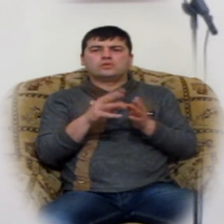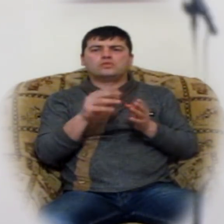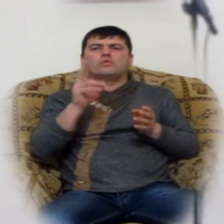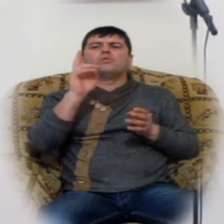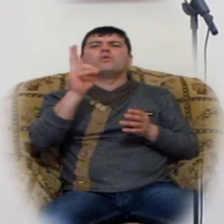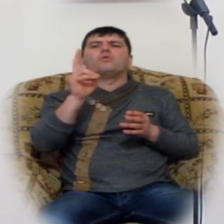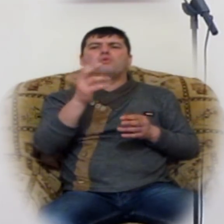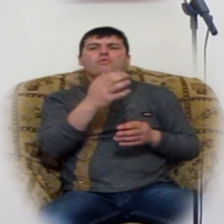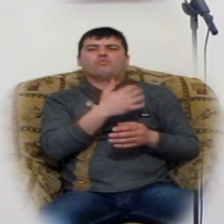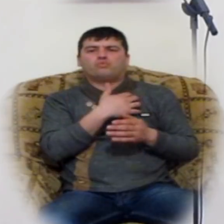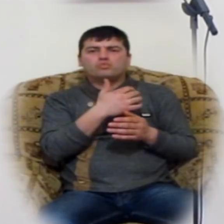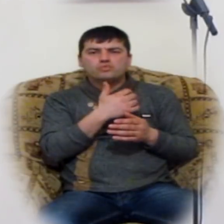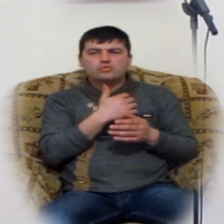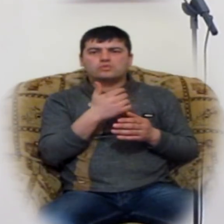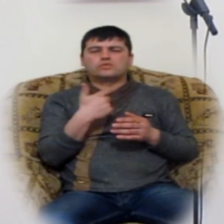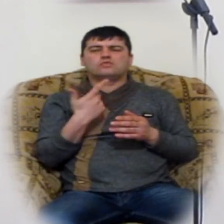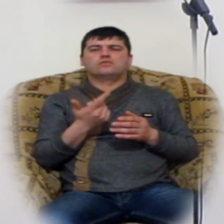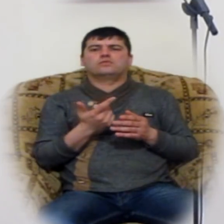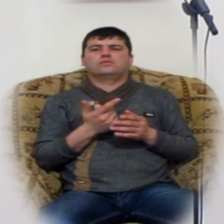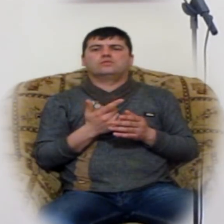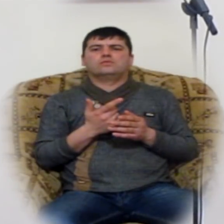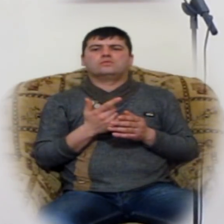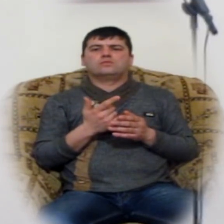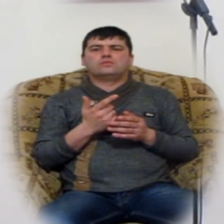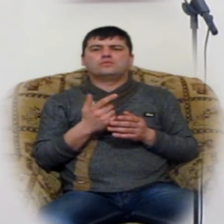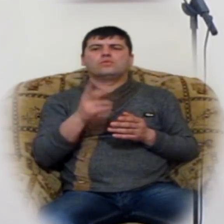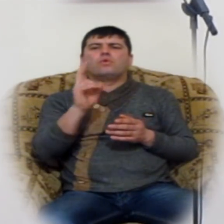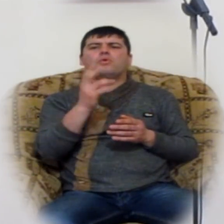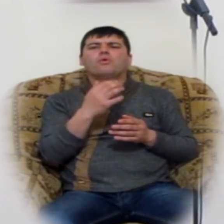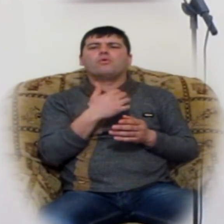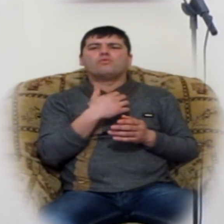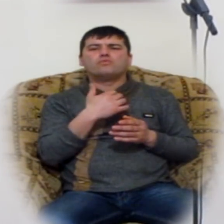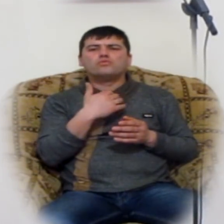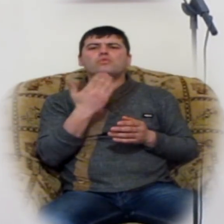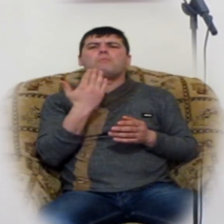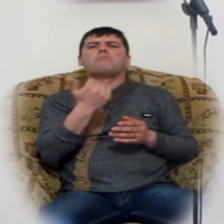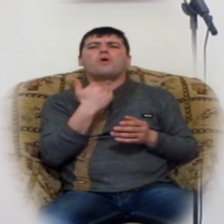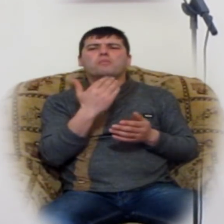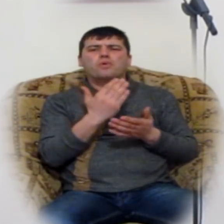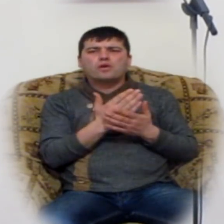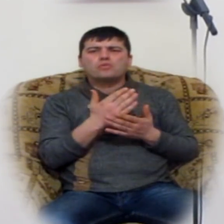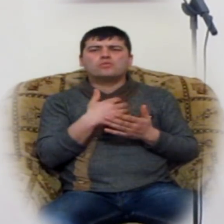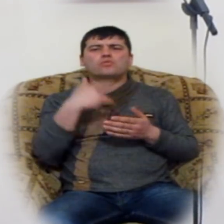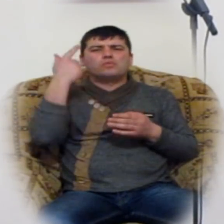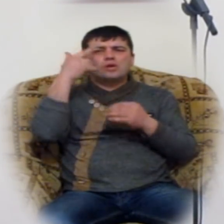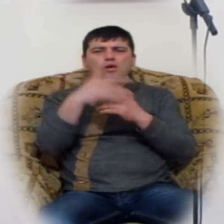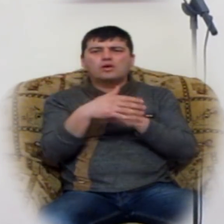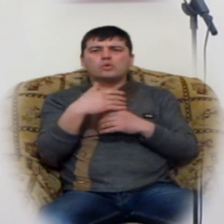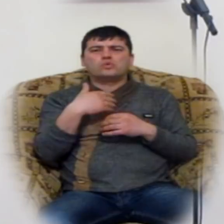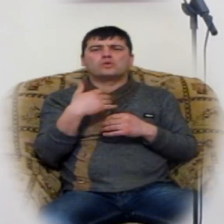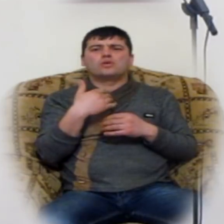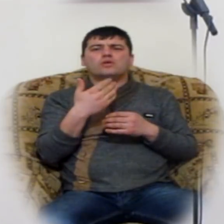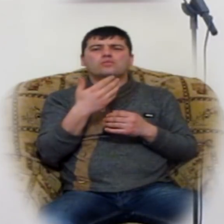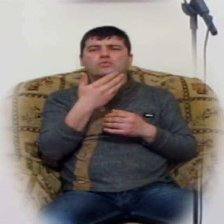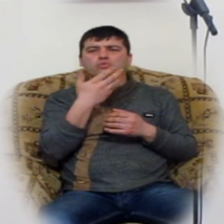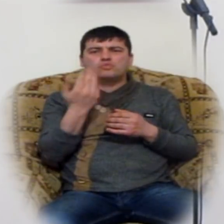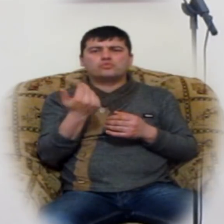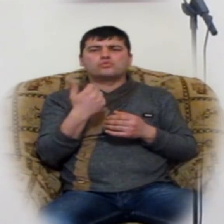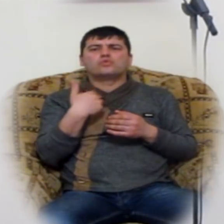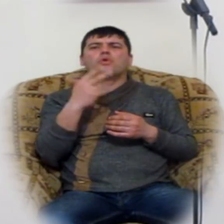ր ուզենա, ով որ պապագի, ով որ հասկանա, որ ինկը չունի, ու ով որ խնդրի,